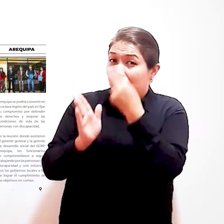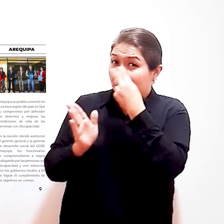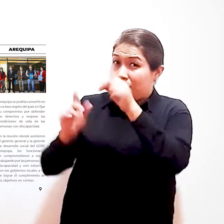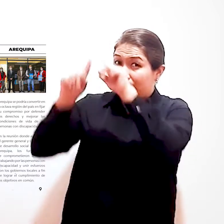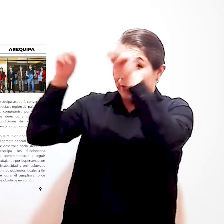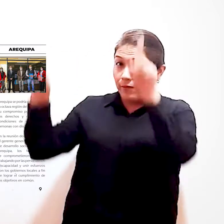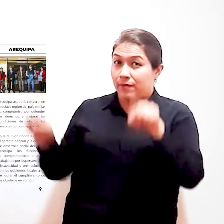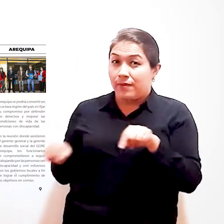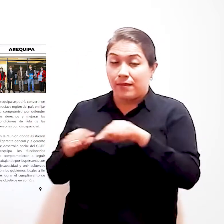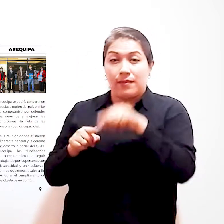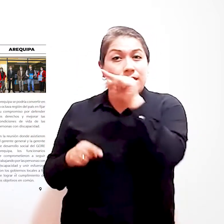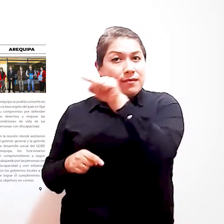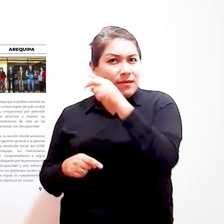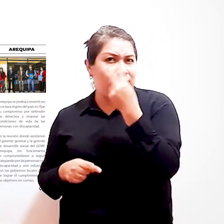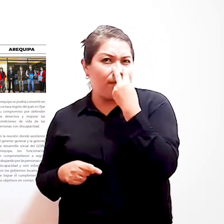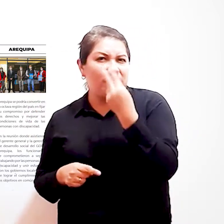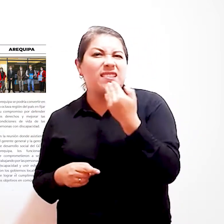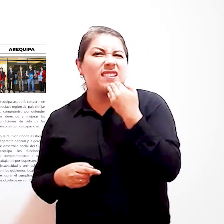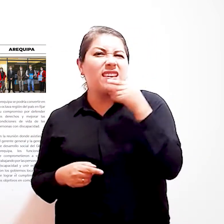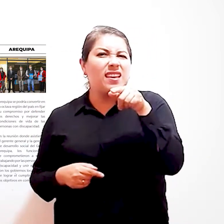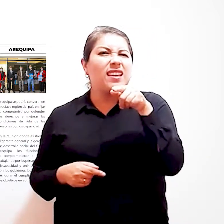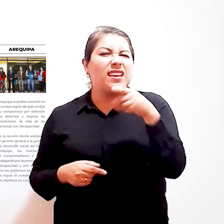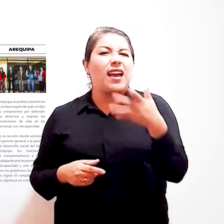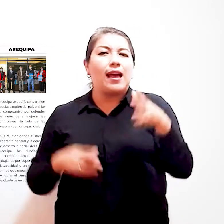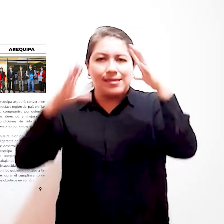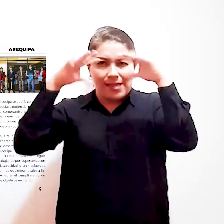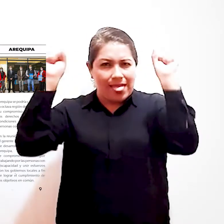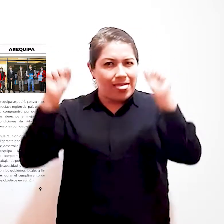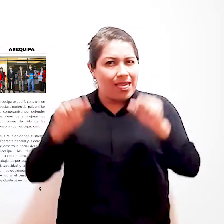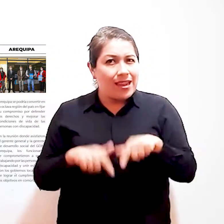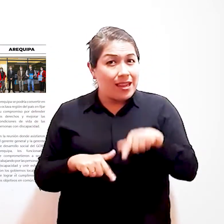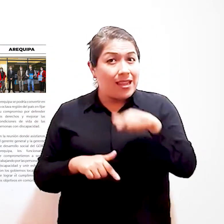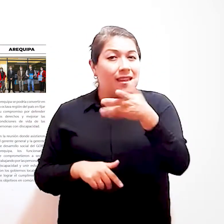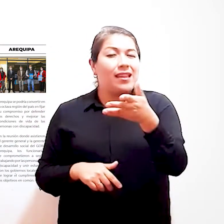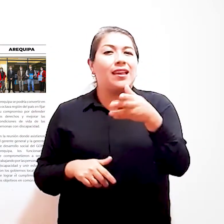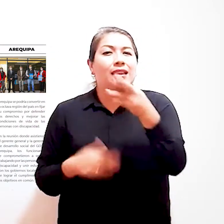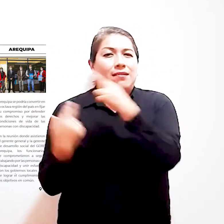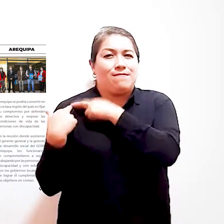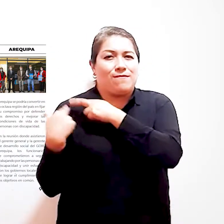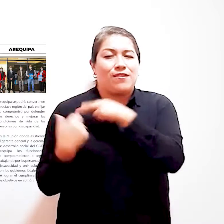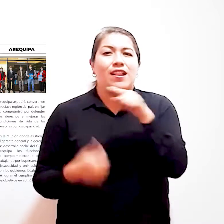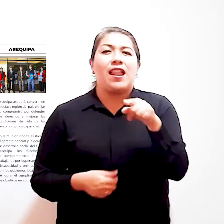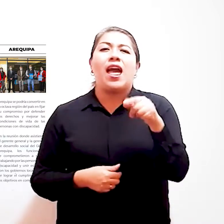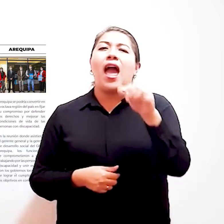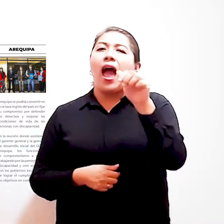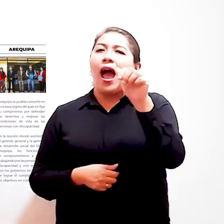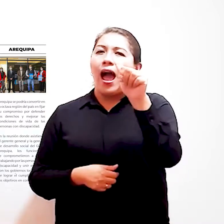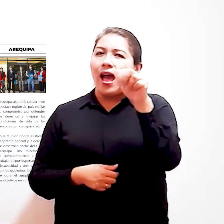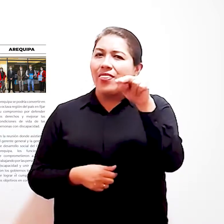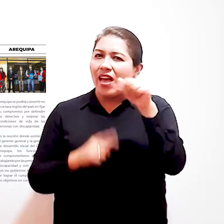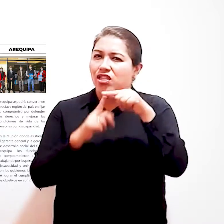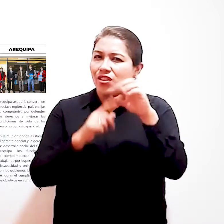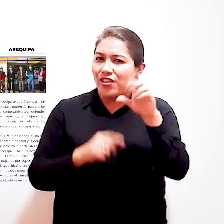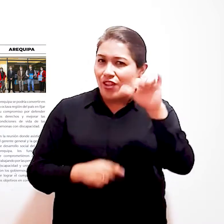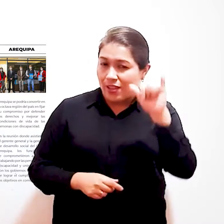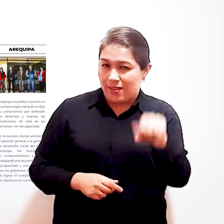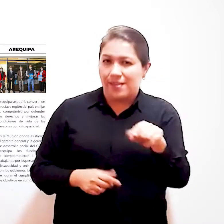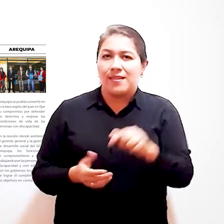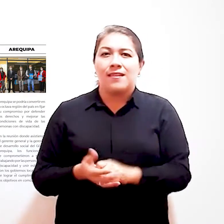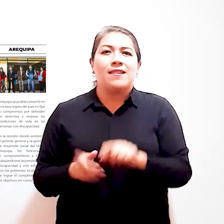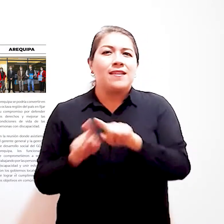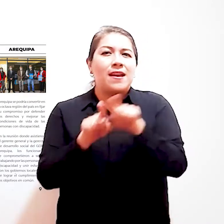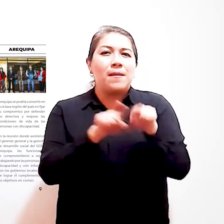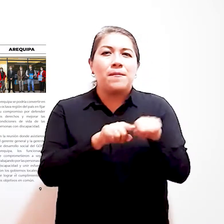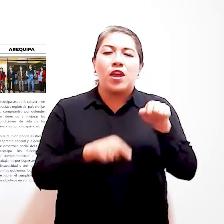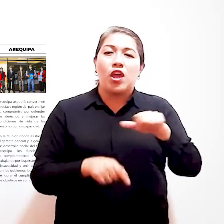En imagen, se encuentra el secretario general del Conadis, Anatoly Bedriñana el presidente del Conadis, Marco Antonio Gamarra